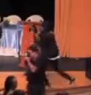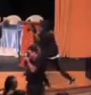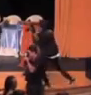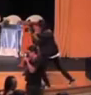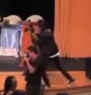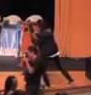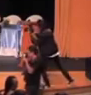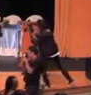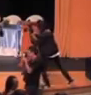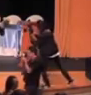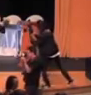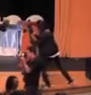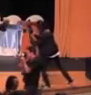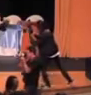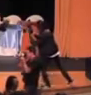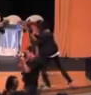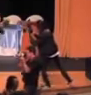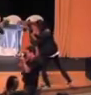Agora, tapotagem.